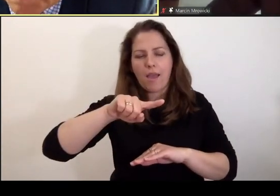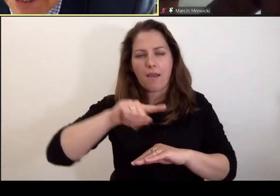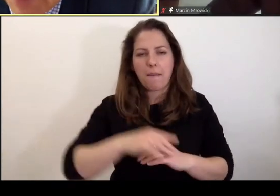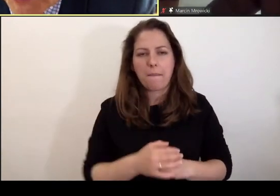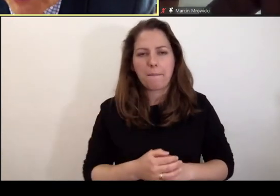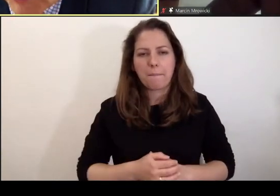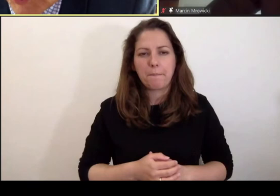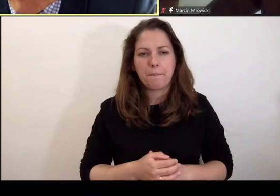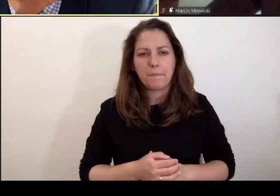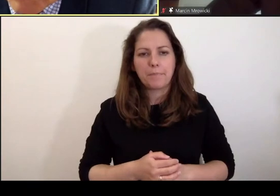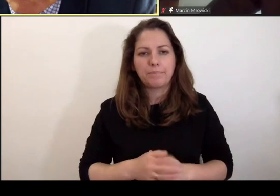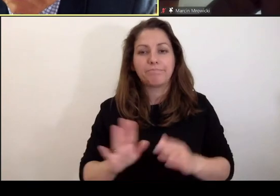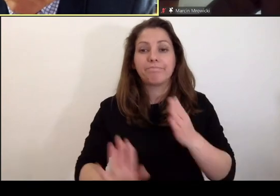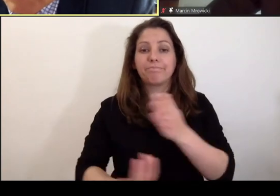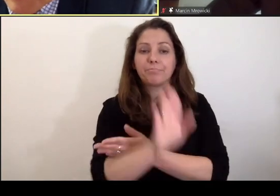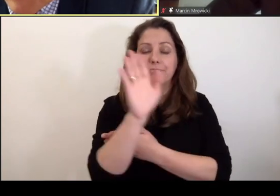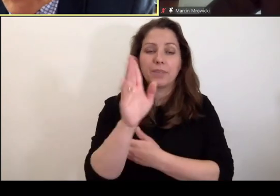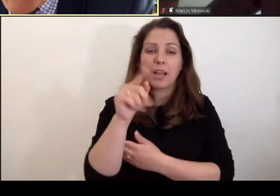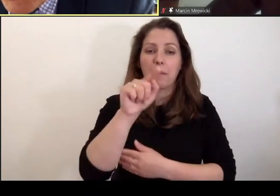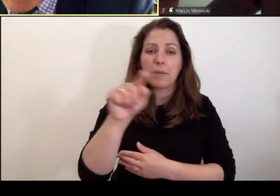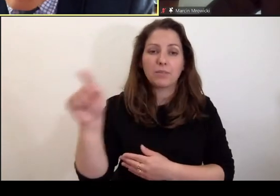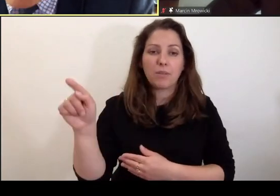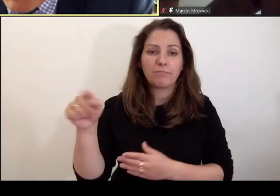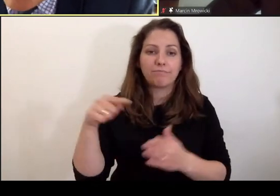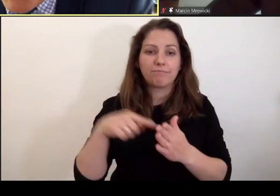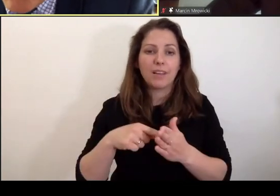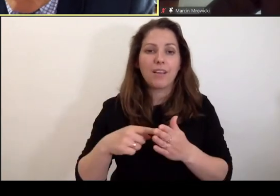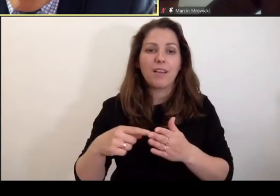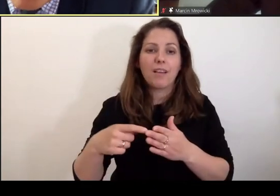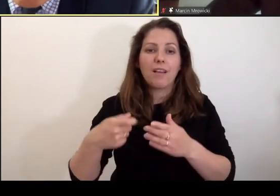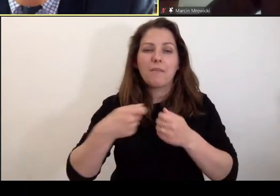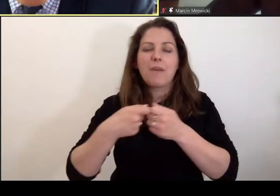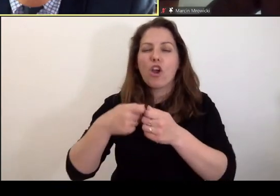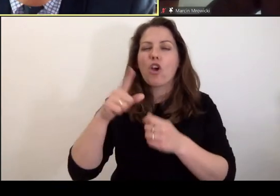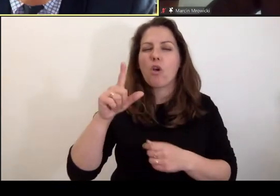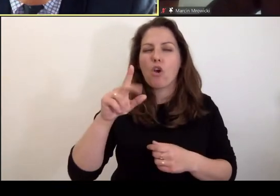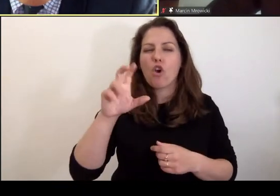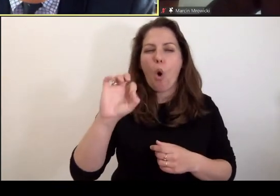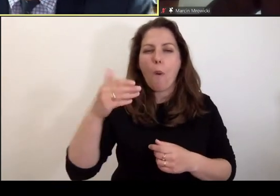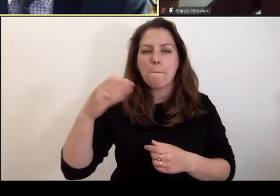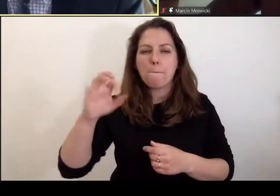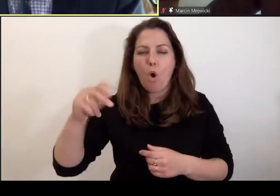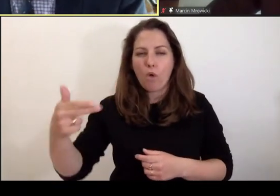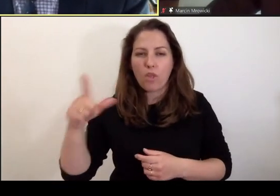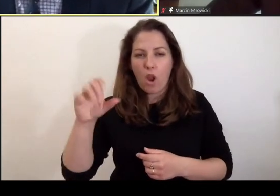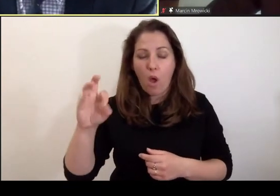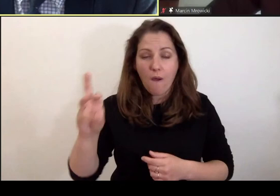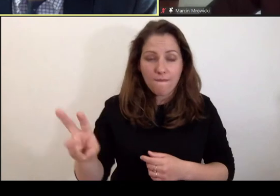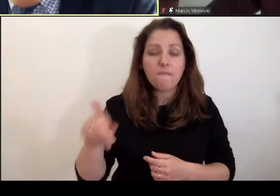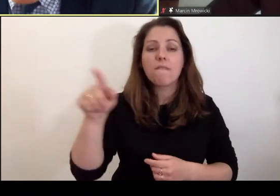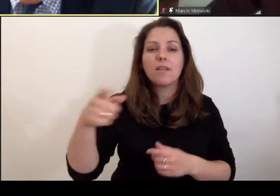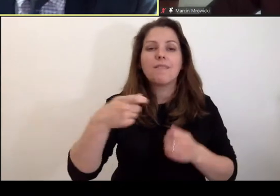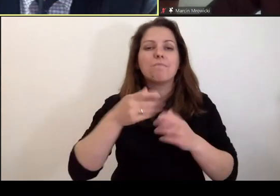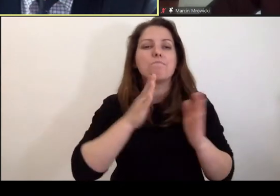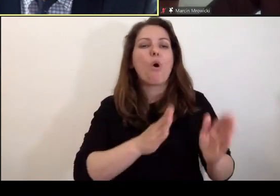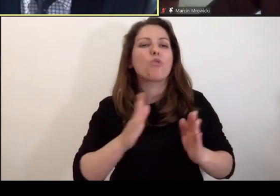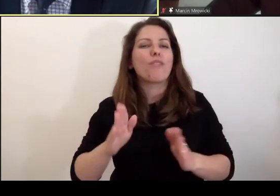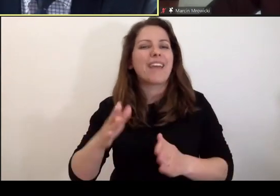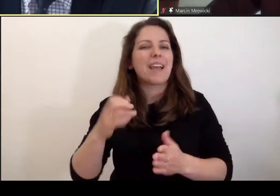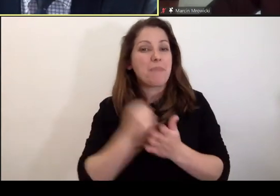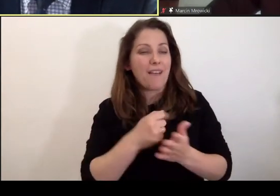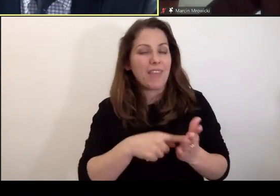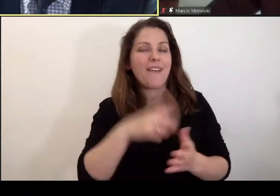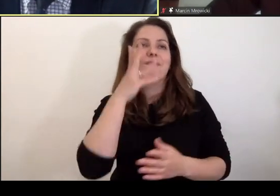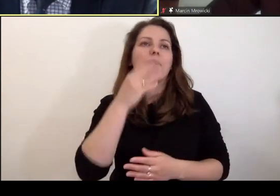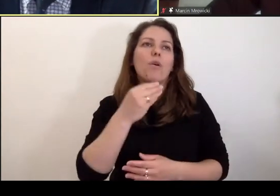reprezentują ten wspólnotowy, common law, porządek prawny, to oni powiedzą, to jest tak dlatego,